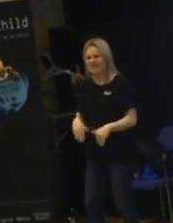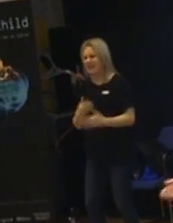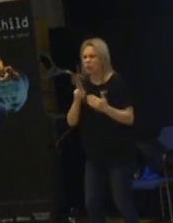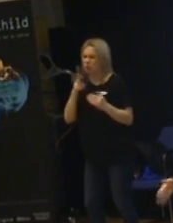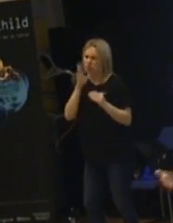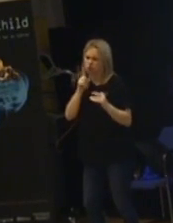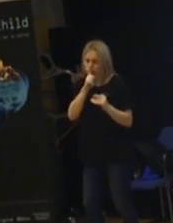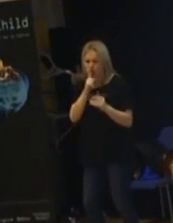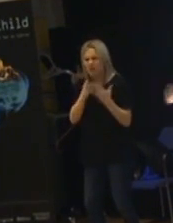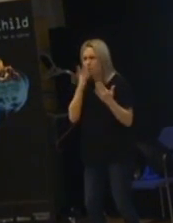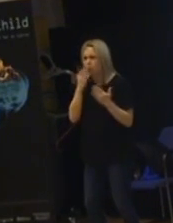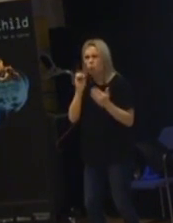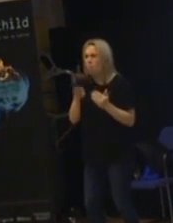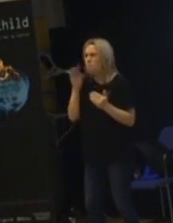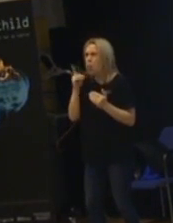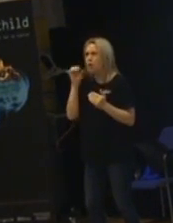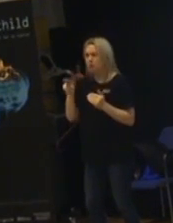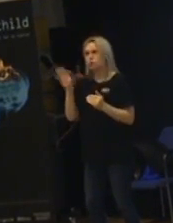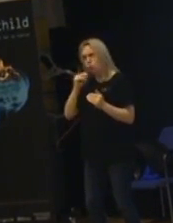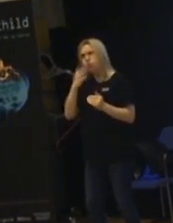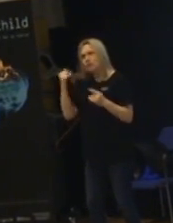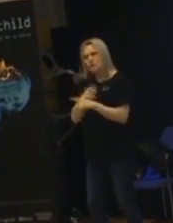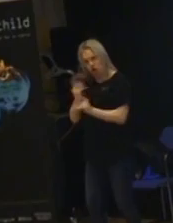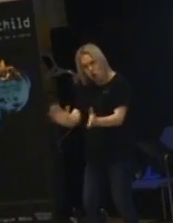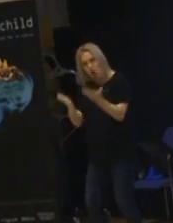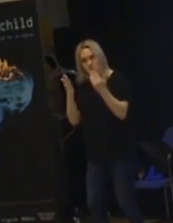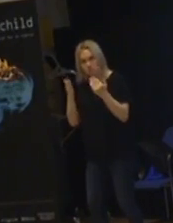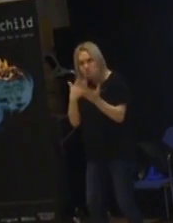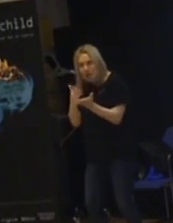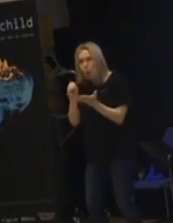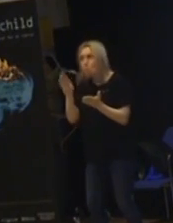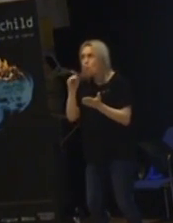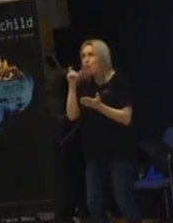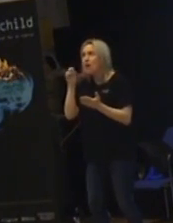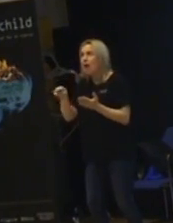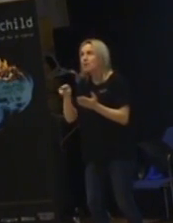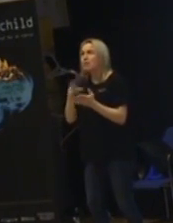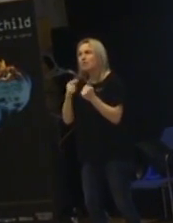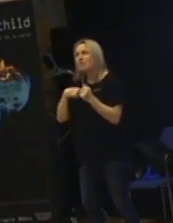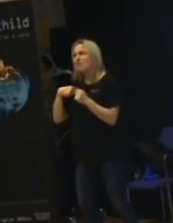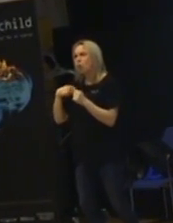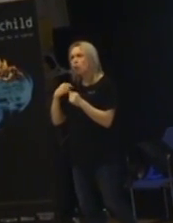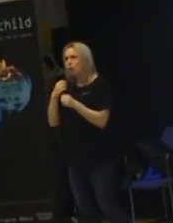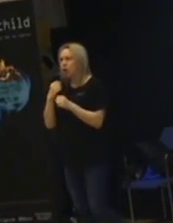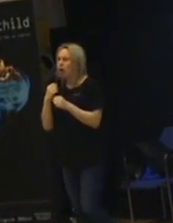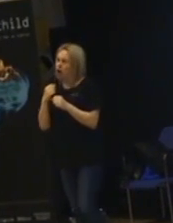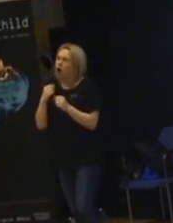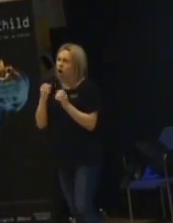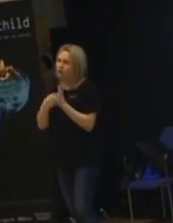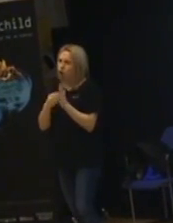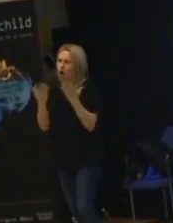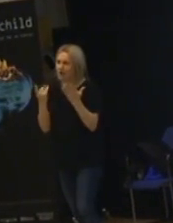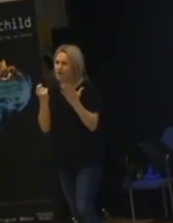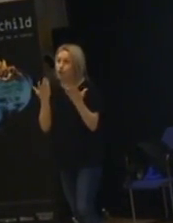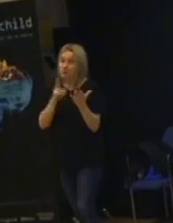Prata inte om Holgan nu. Jo. Prata om Holgan. Det är helt okej. Bara vi jobbar med lite mer. Vad är sanning och vad är inte